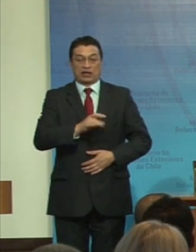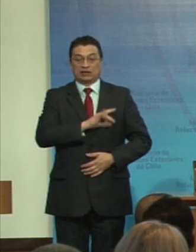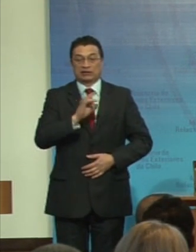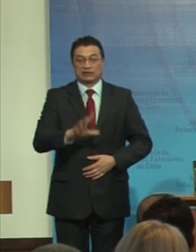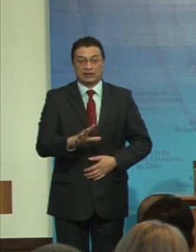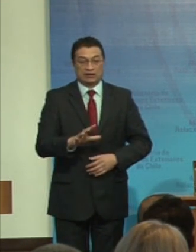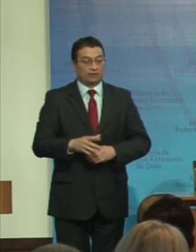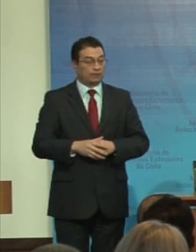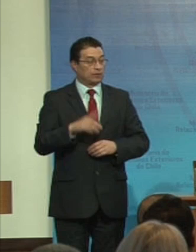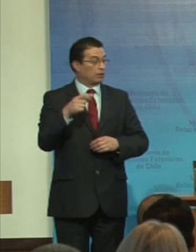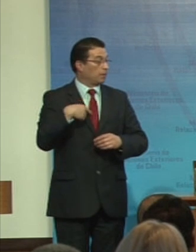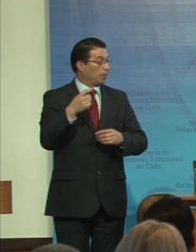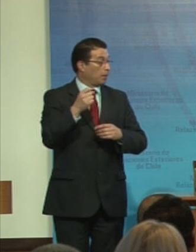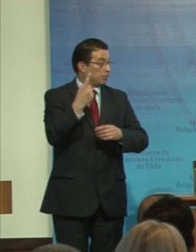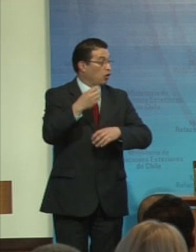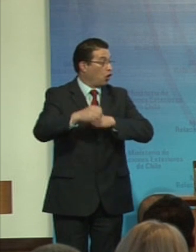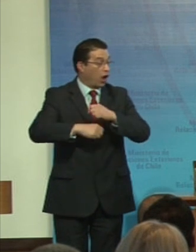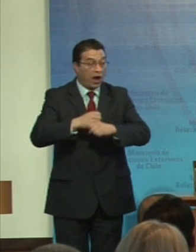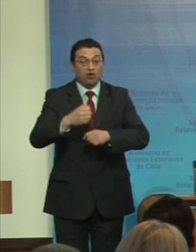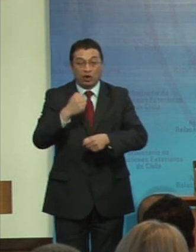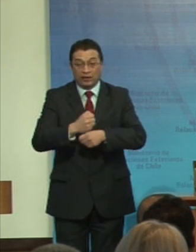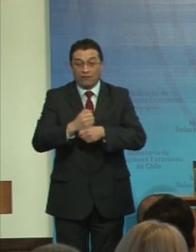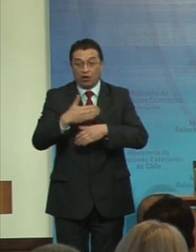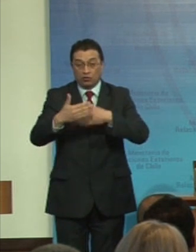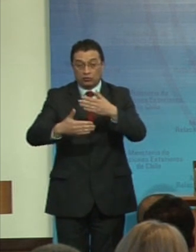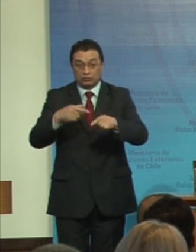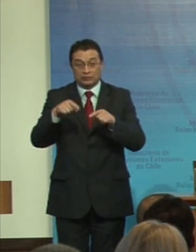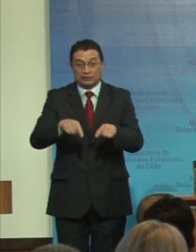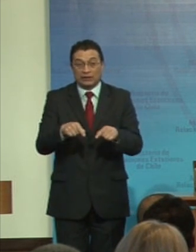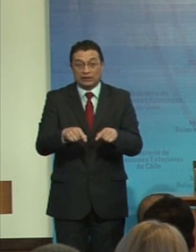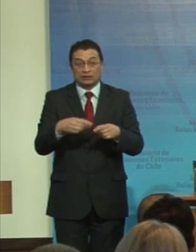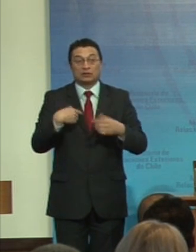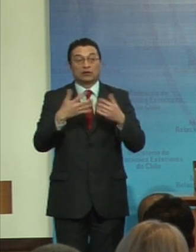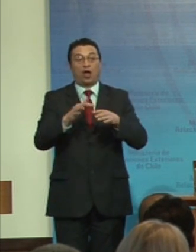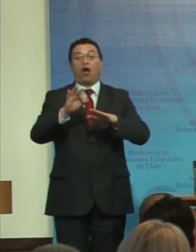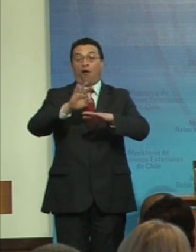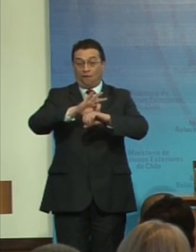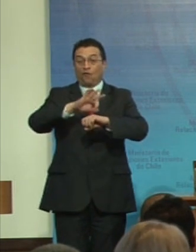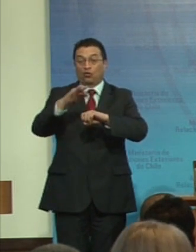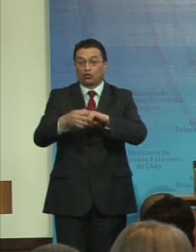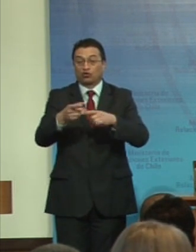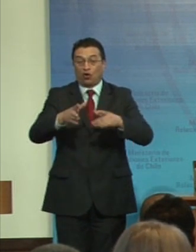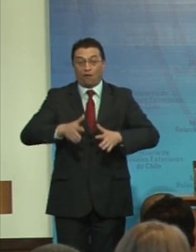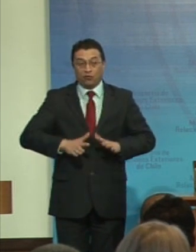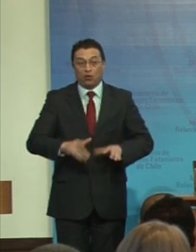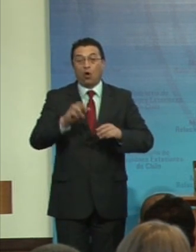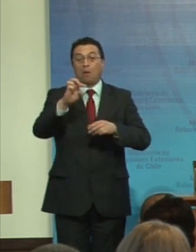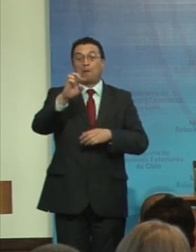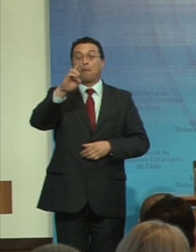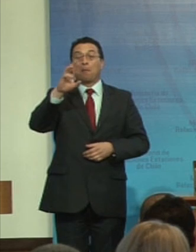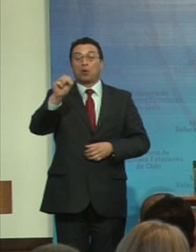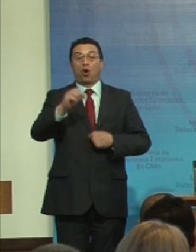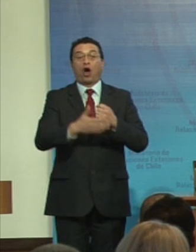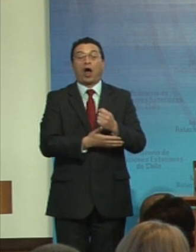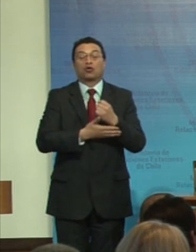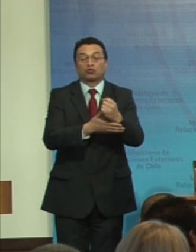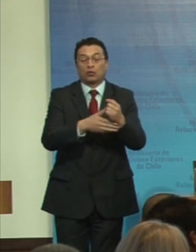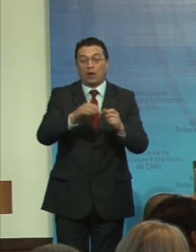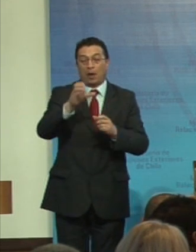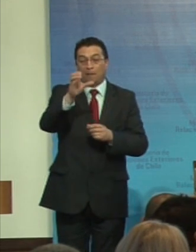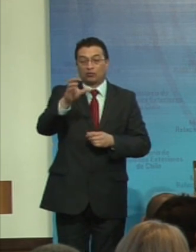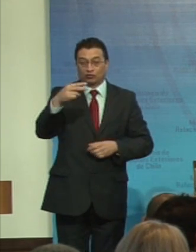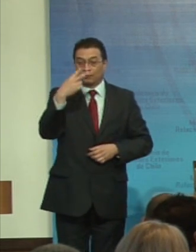En sus primeros años de trabajo en este campo, fundó y presidió la Corporación Pro Ayuda al Débil Visual,